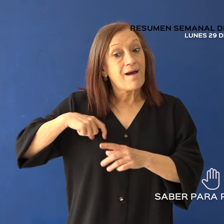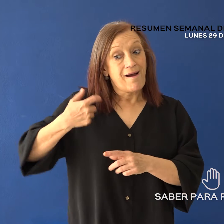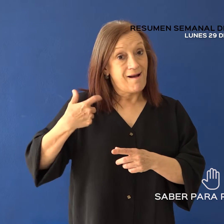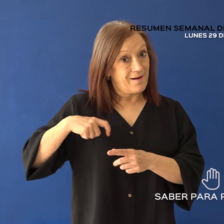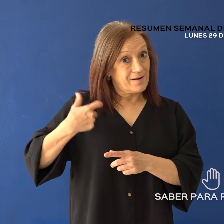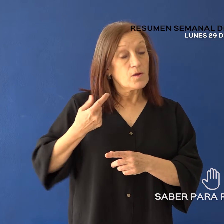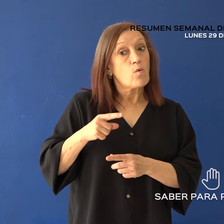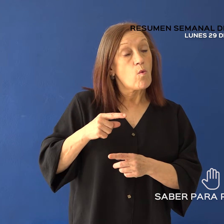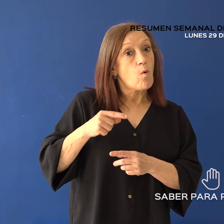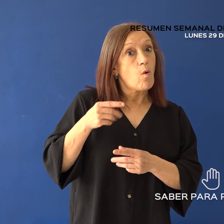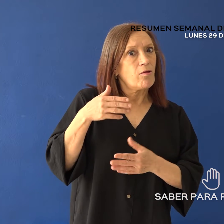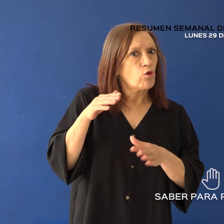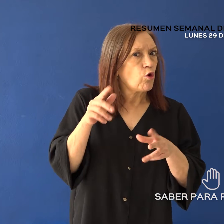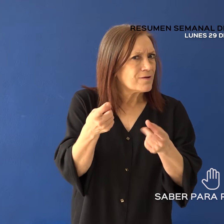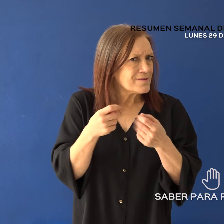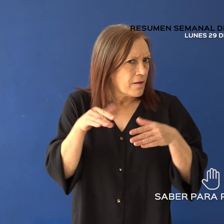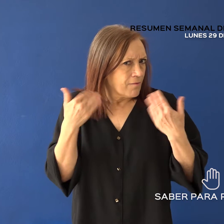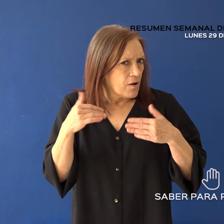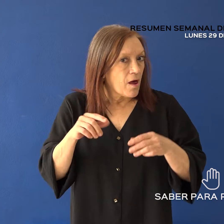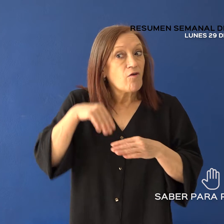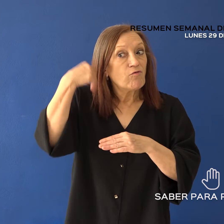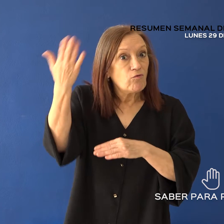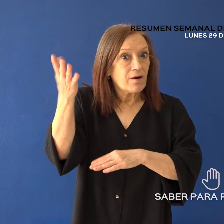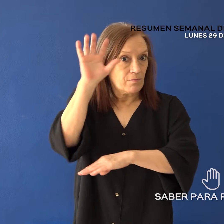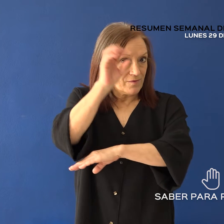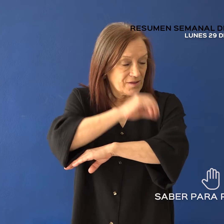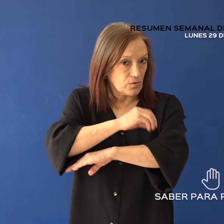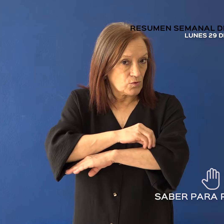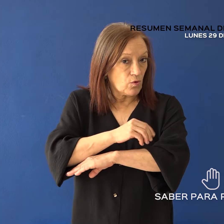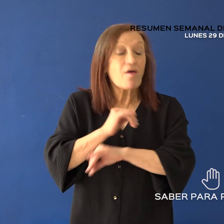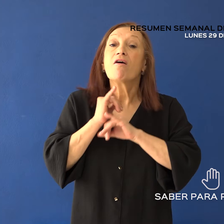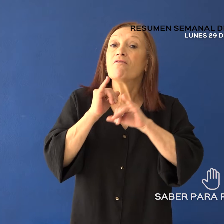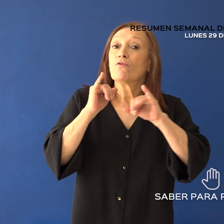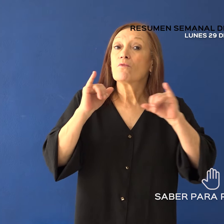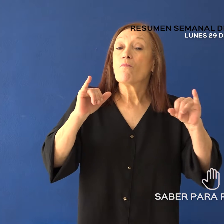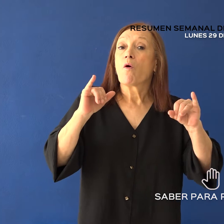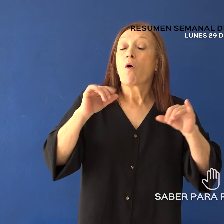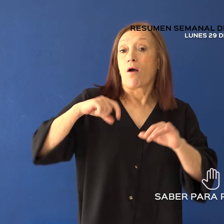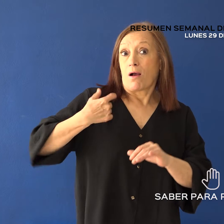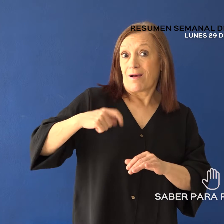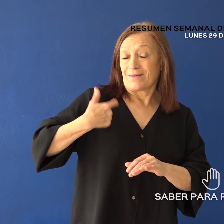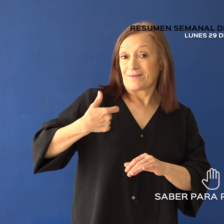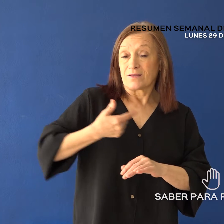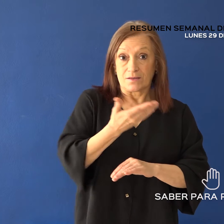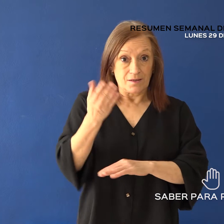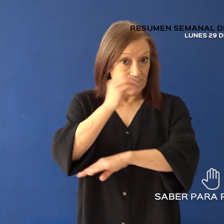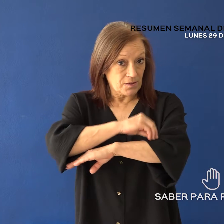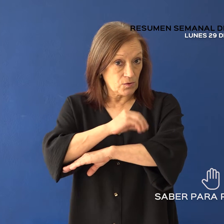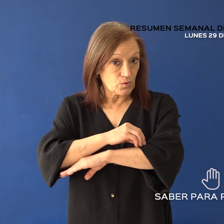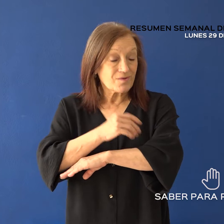emergencias fuera de Santa Cruz. Al informar ante la Caja de Servicios Sociales, se obtiene cobertura,